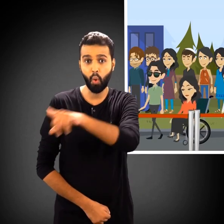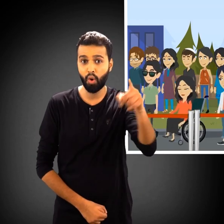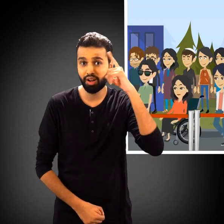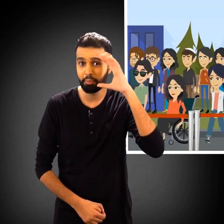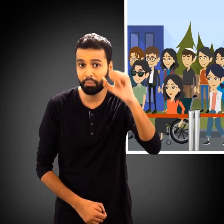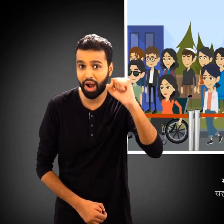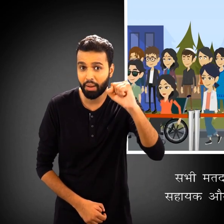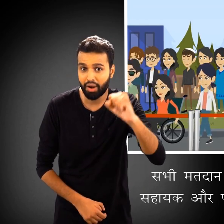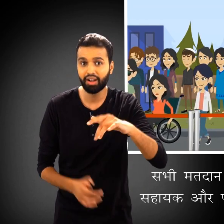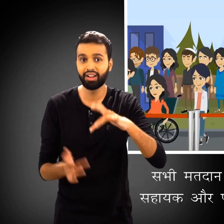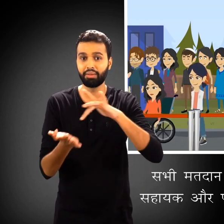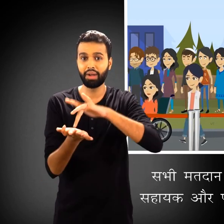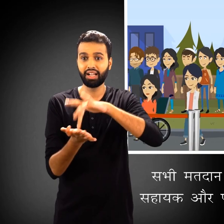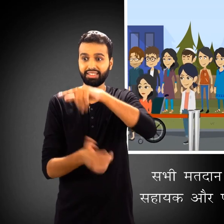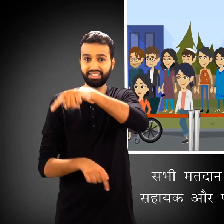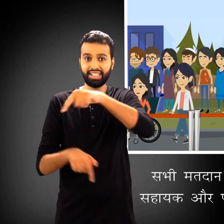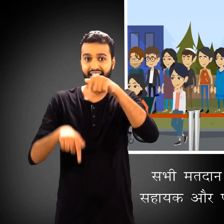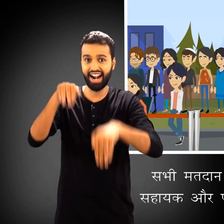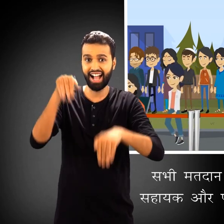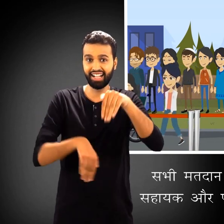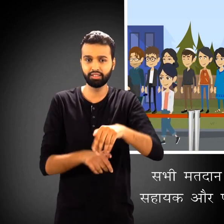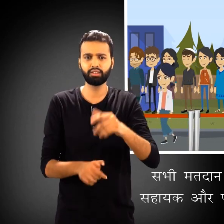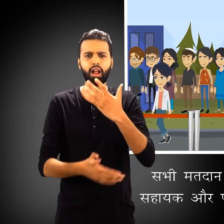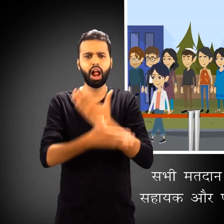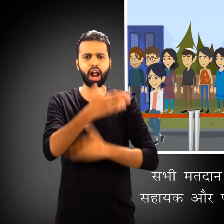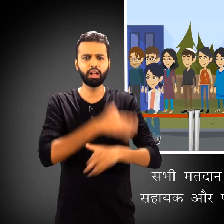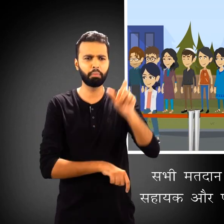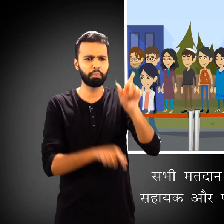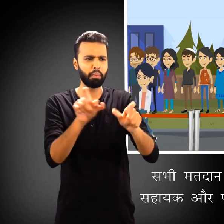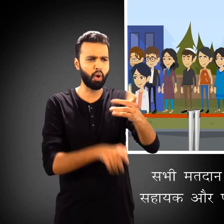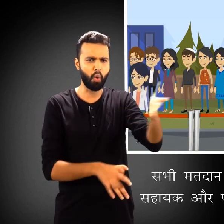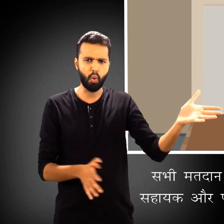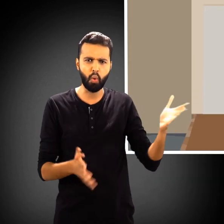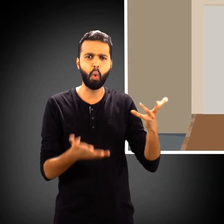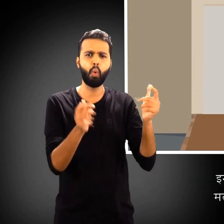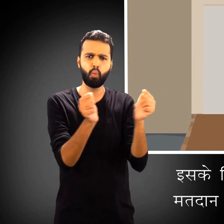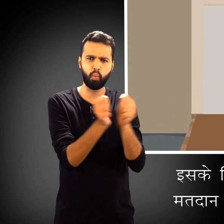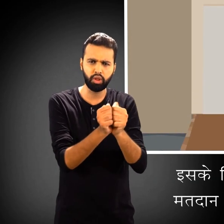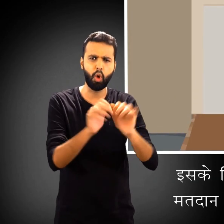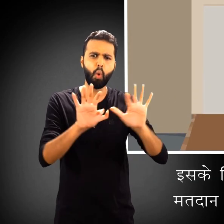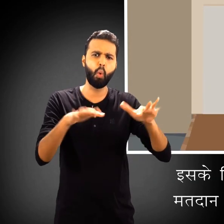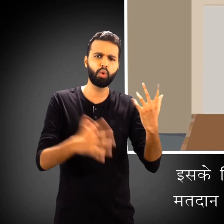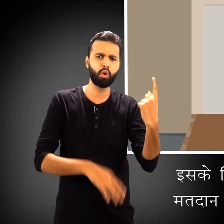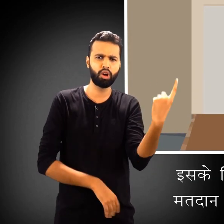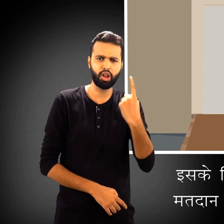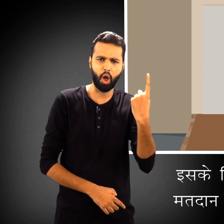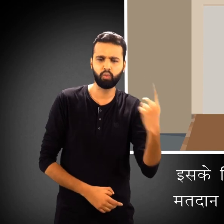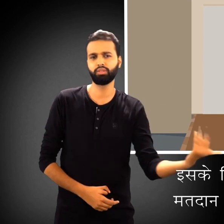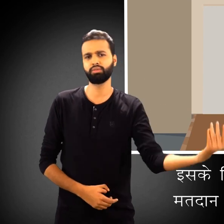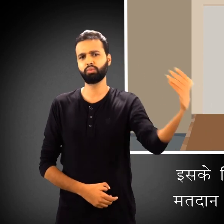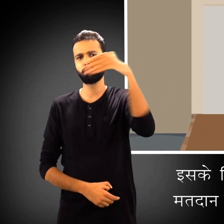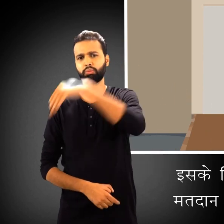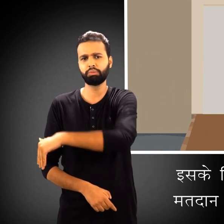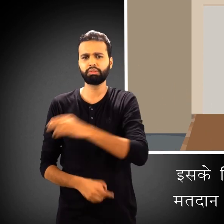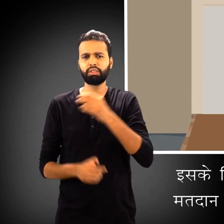ध्यान दें, सभी मतदान के इंद्रों पर विकलांग व्यक्तियों के साथ उनके सहायक और परिवार के सदर से पहुँचे और उन्हें सुरिधा मिले, इसके लिए आवश्यक